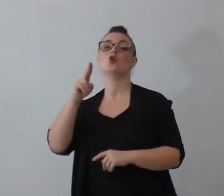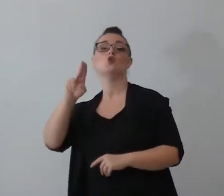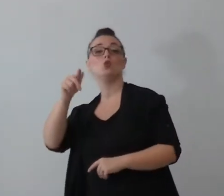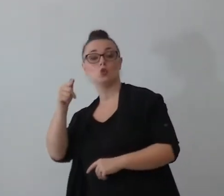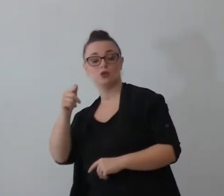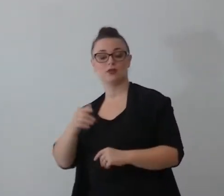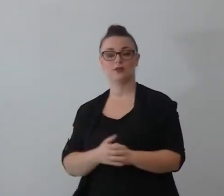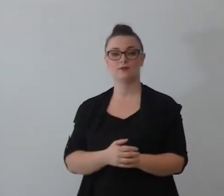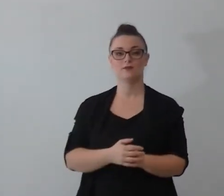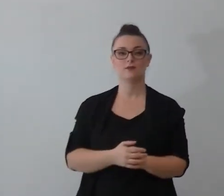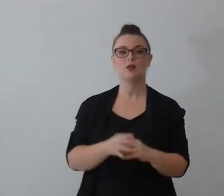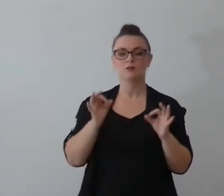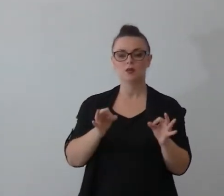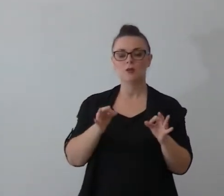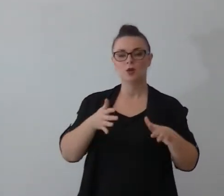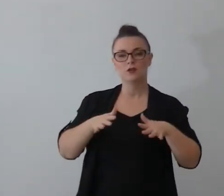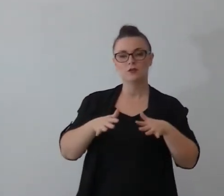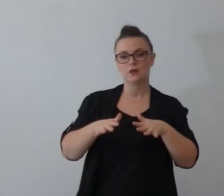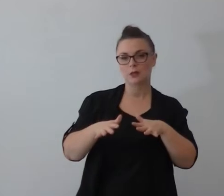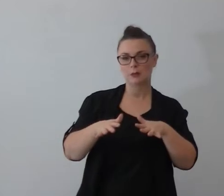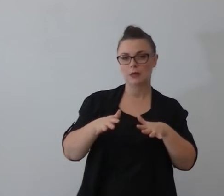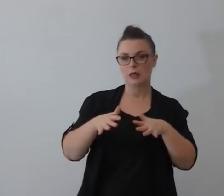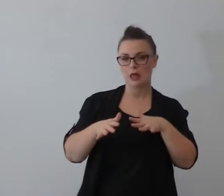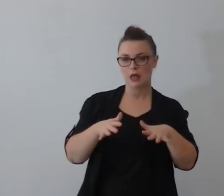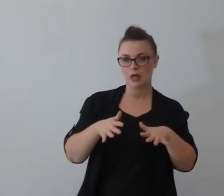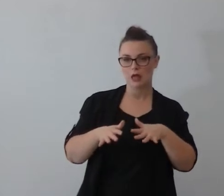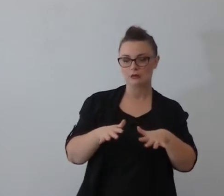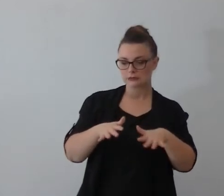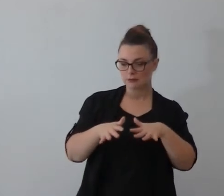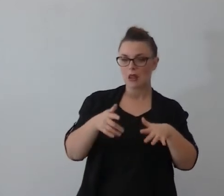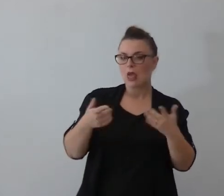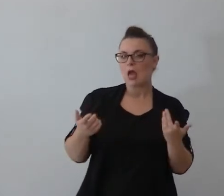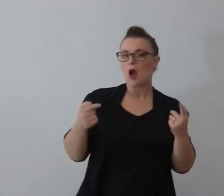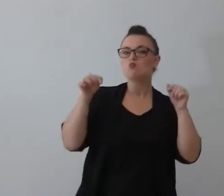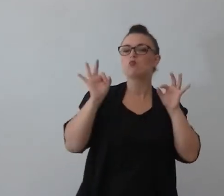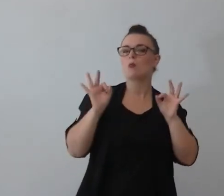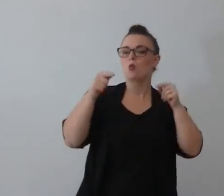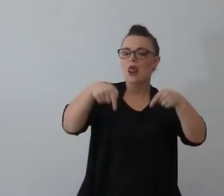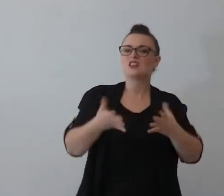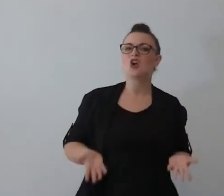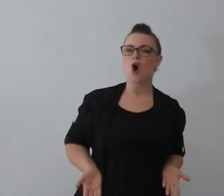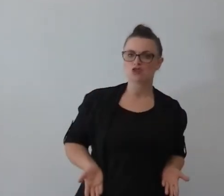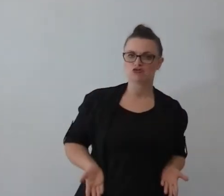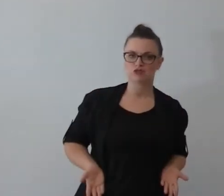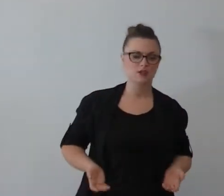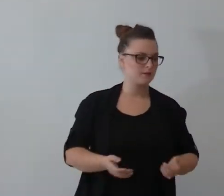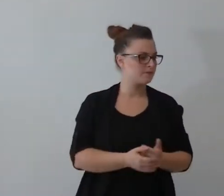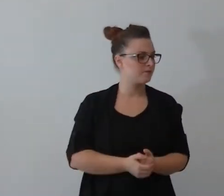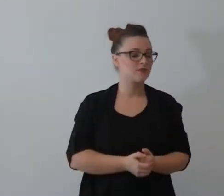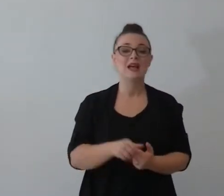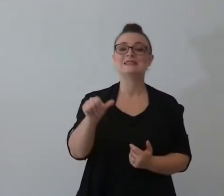simile la situazione era molto simile a quella che accade adesso Salomone lo dice bene in Ecclesiaste